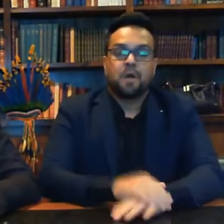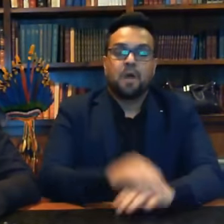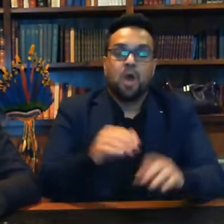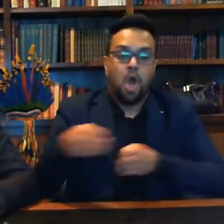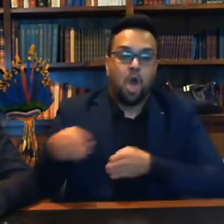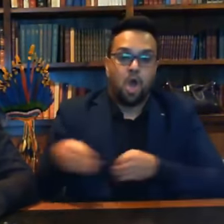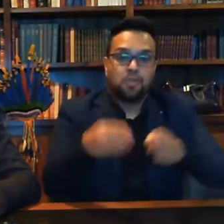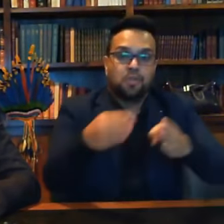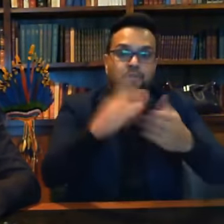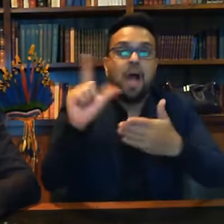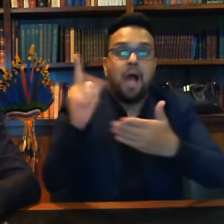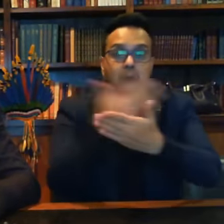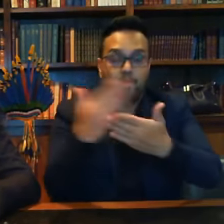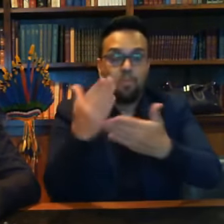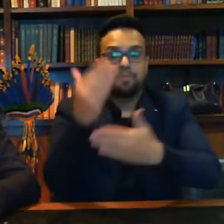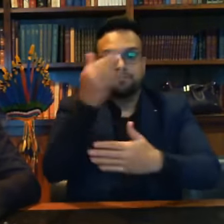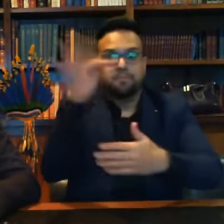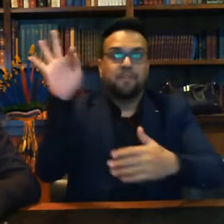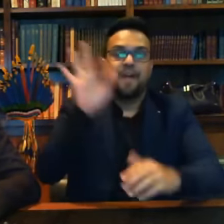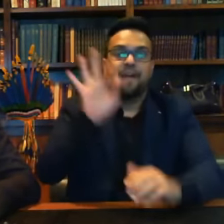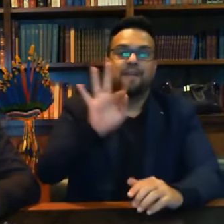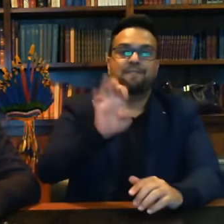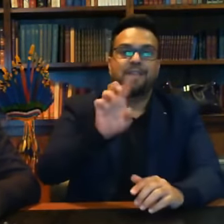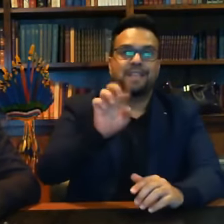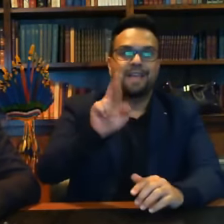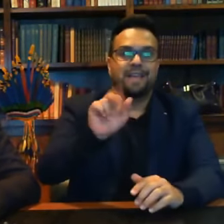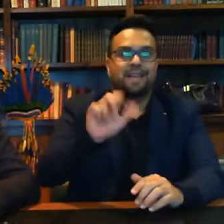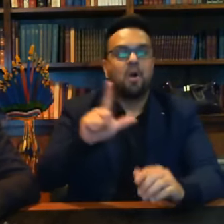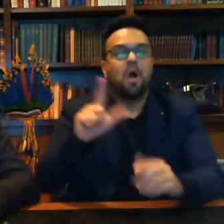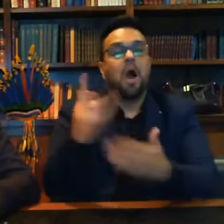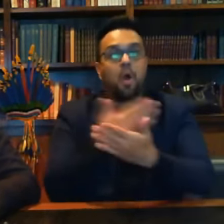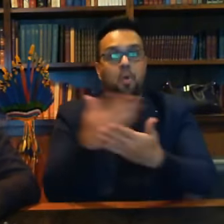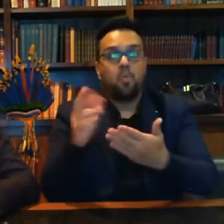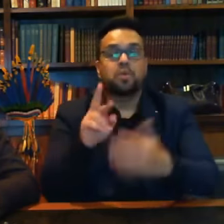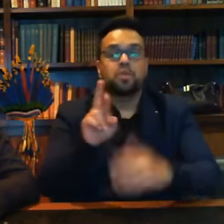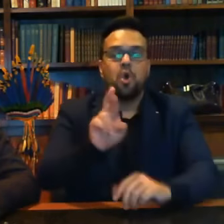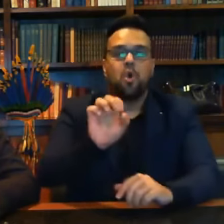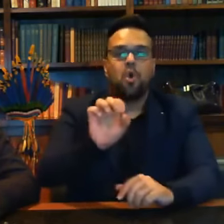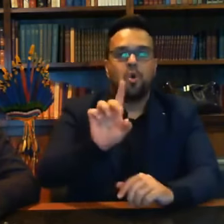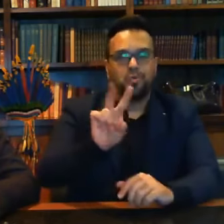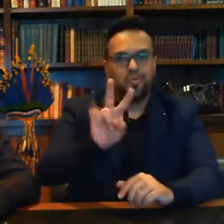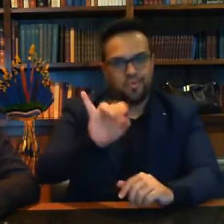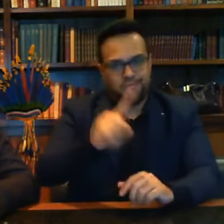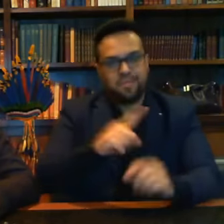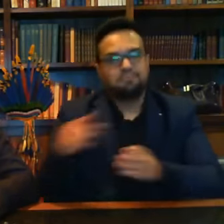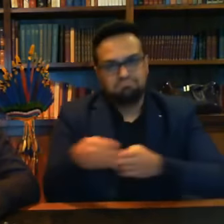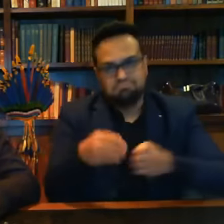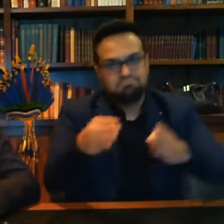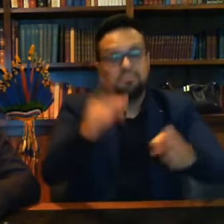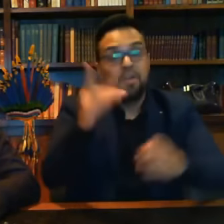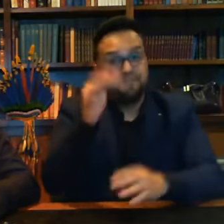algumas rodovias para que pudéssemos chegar a um acordo aqui.